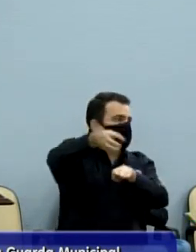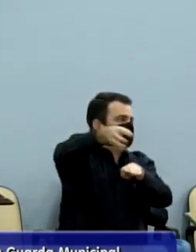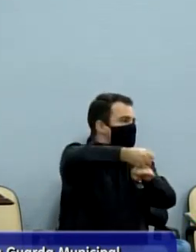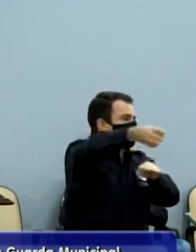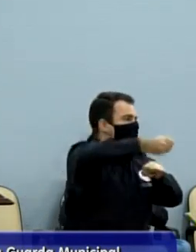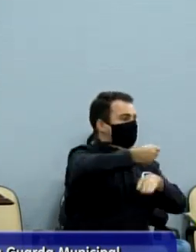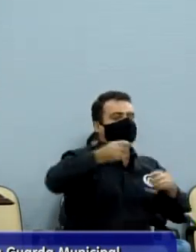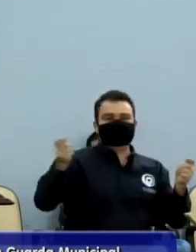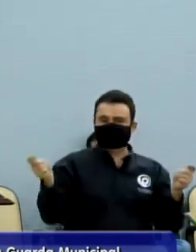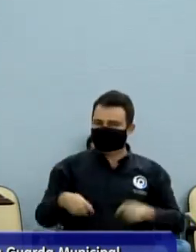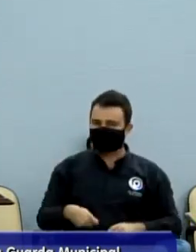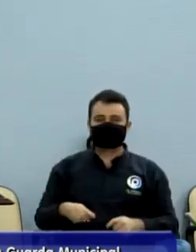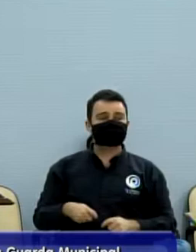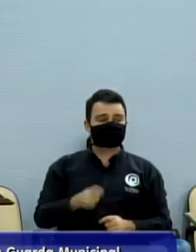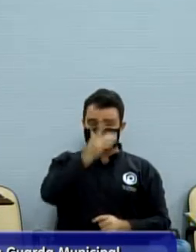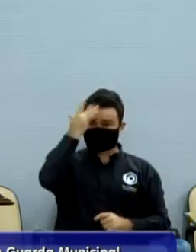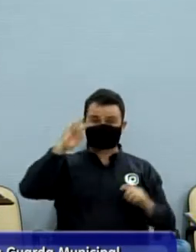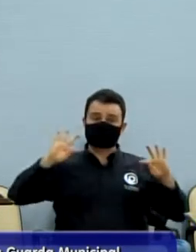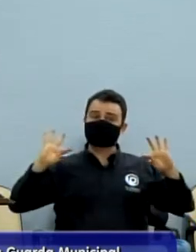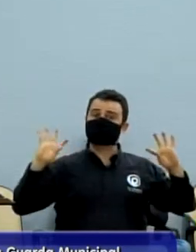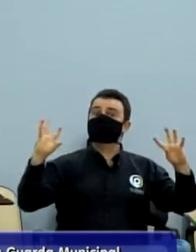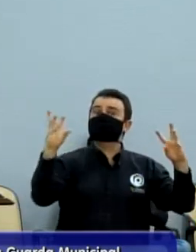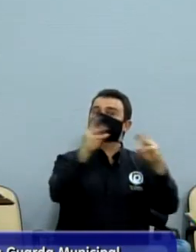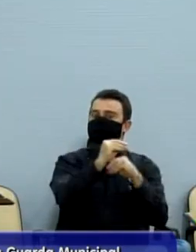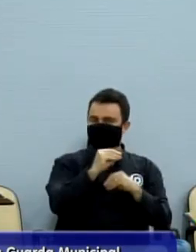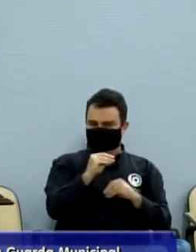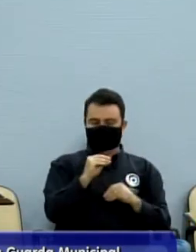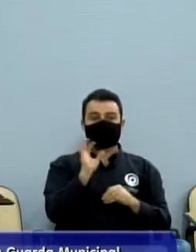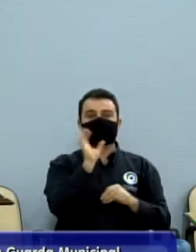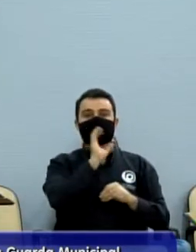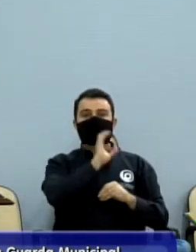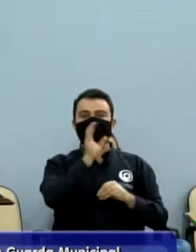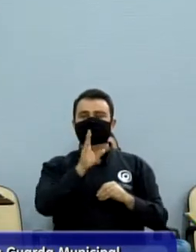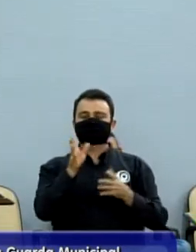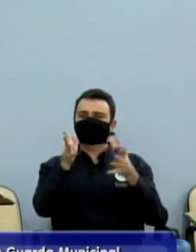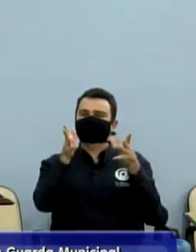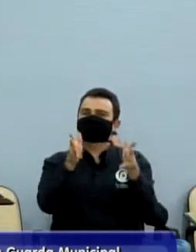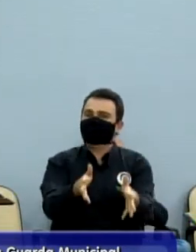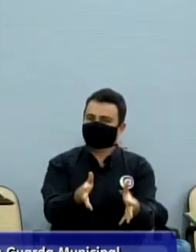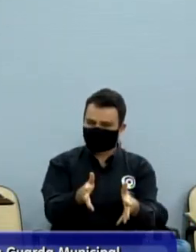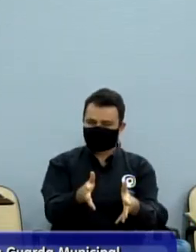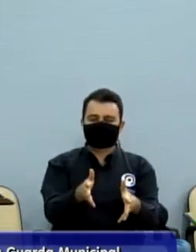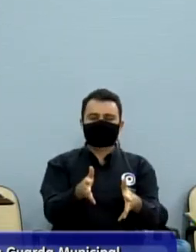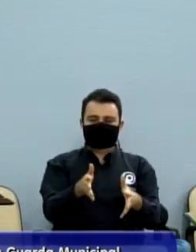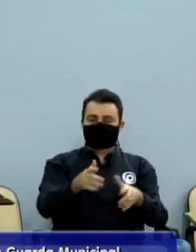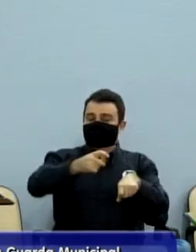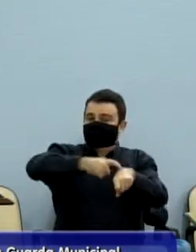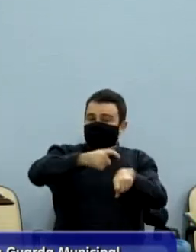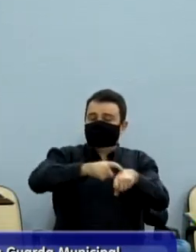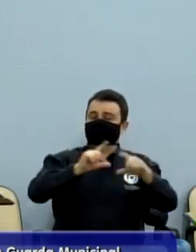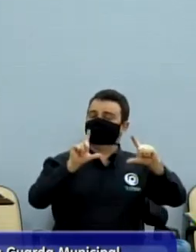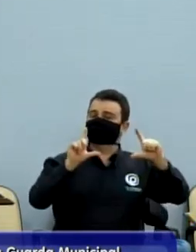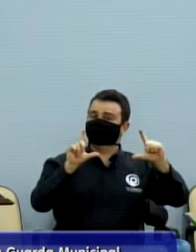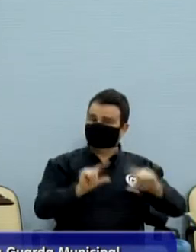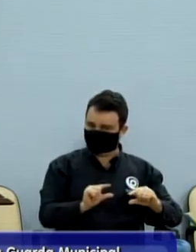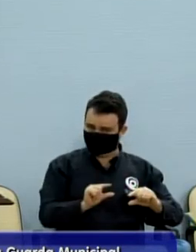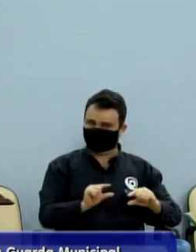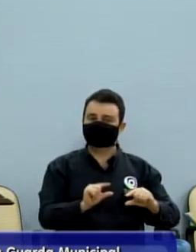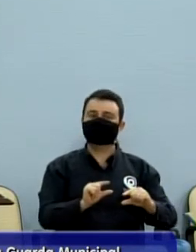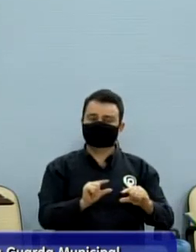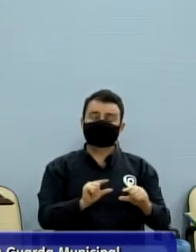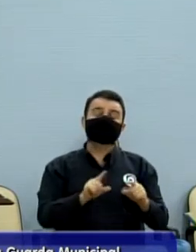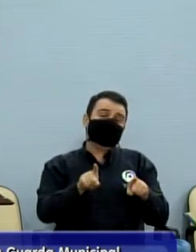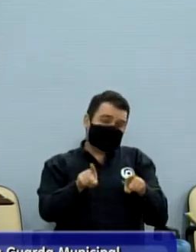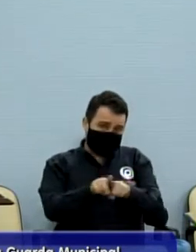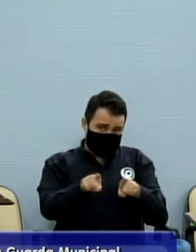táxi também vão ser beneficiados, que a corrida vai ficar menor, menos tempo andando no táxi ou branco. E com isso,